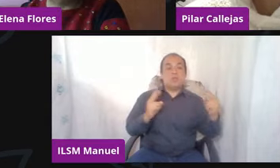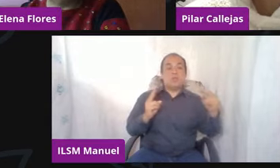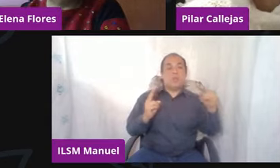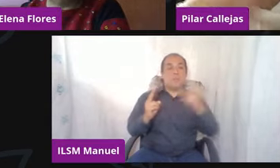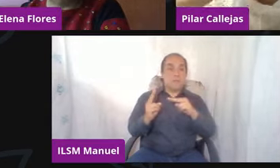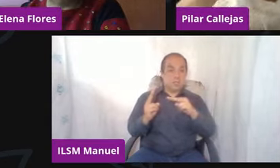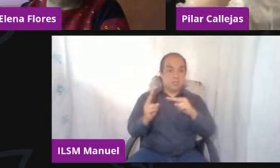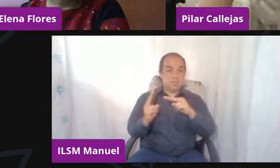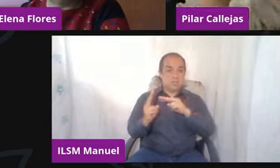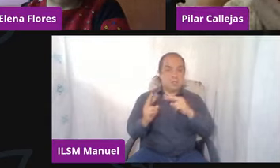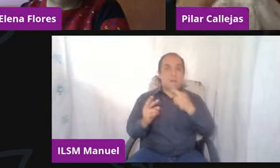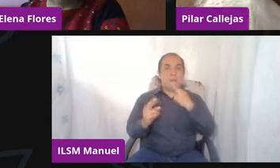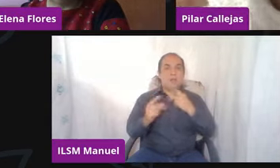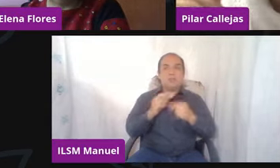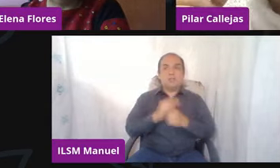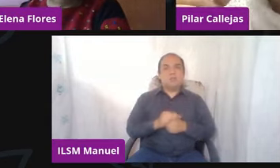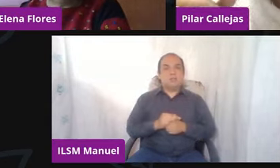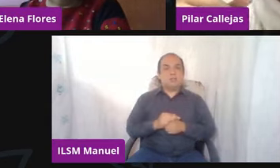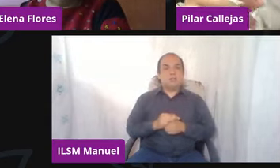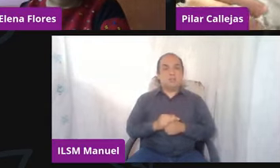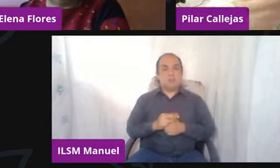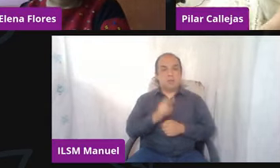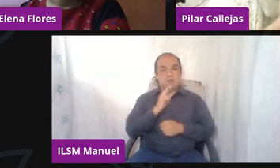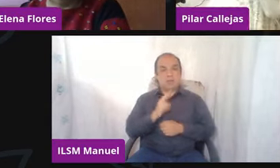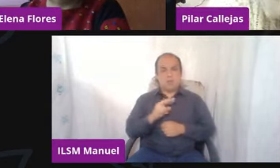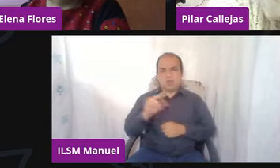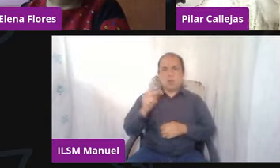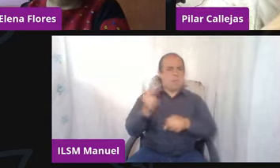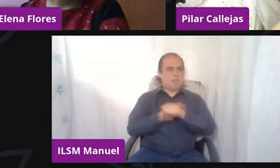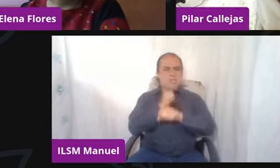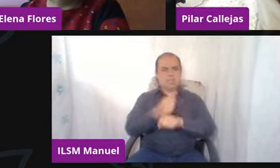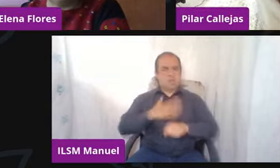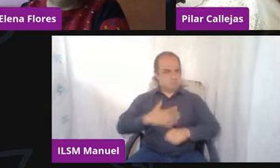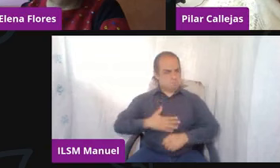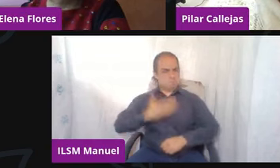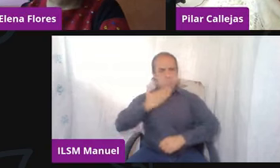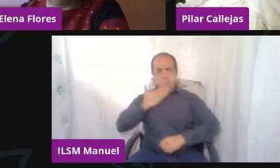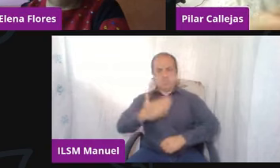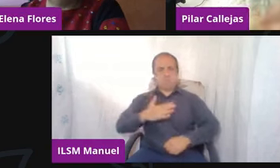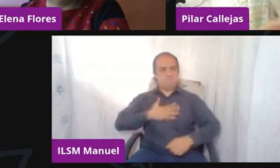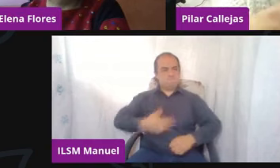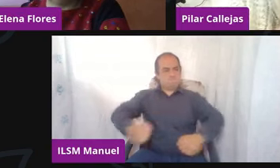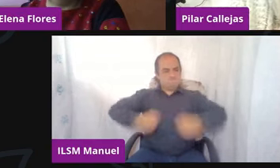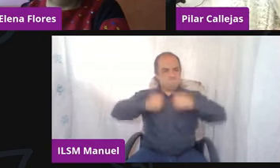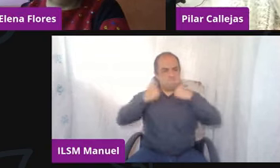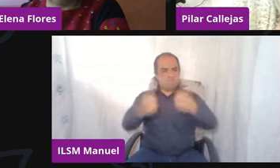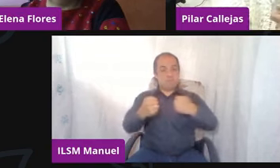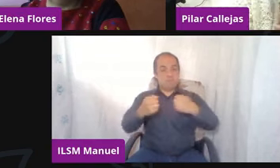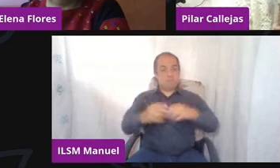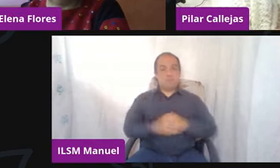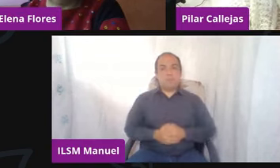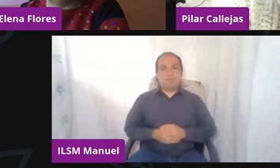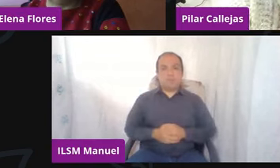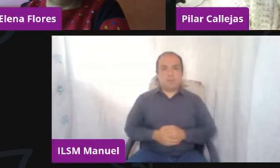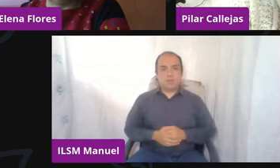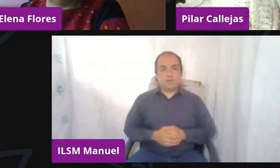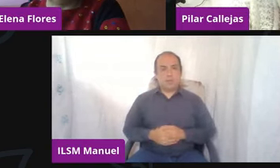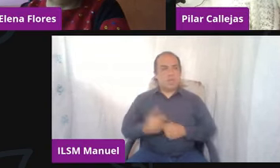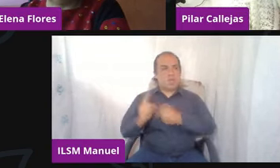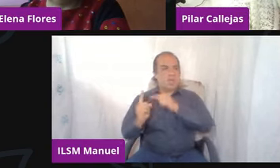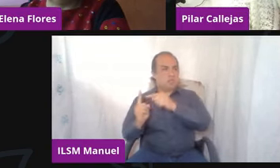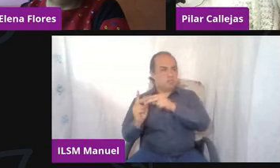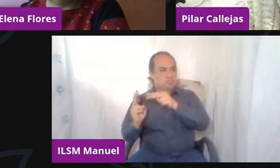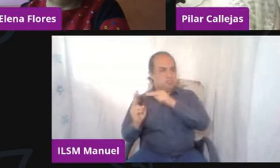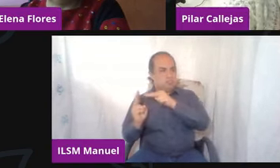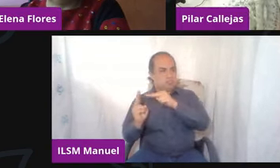antes de decir, no, no, no, no me pasa nada, estoy súper bien, fuerte como siempre. Decir, ¿sabes qué? Es que hoy sí me siento mal,